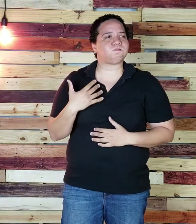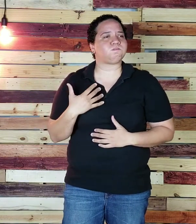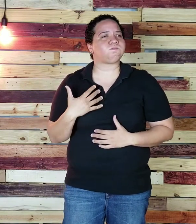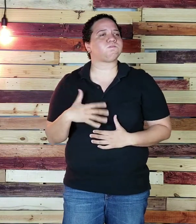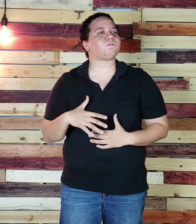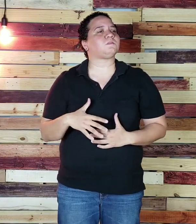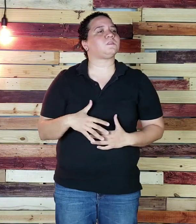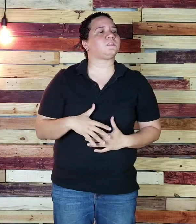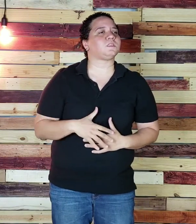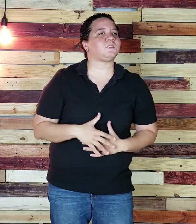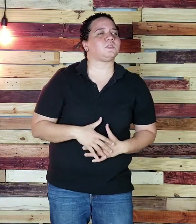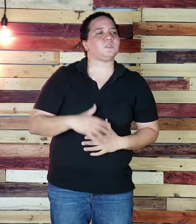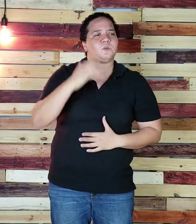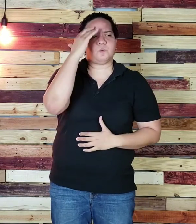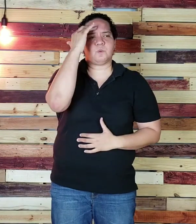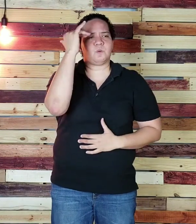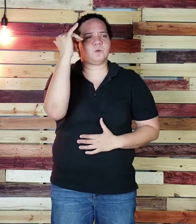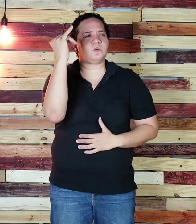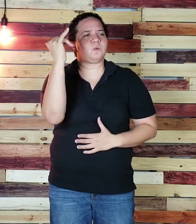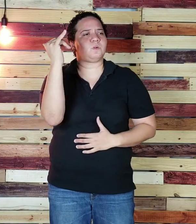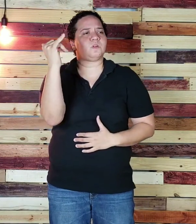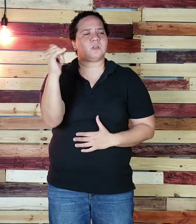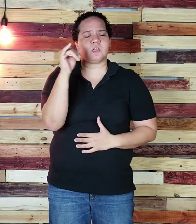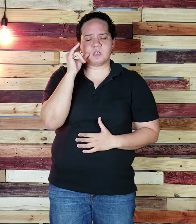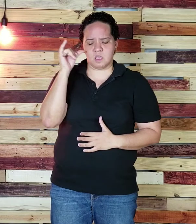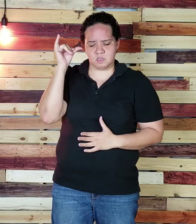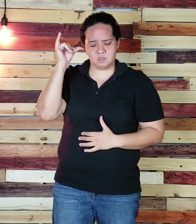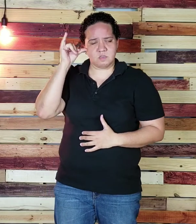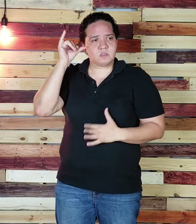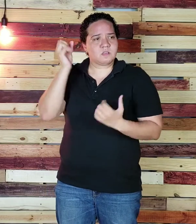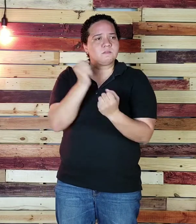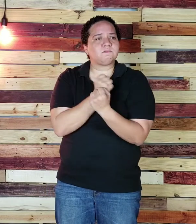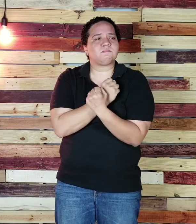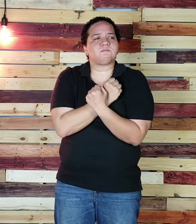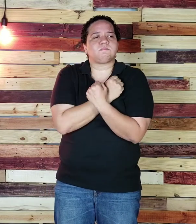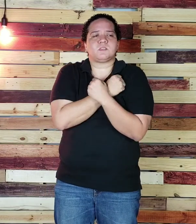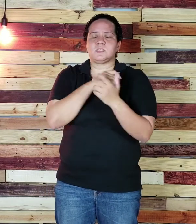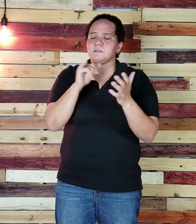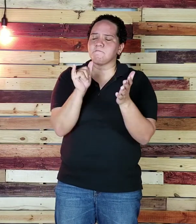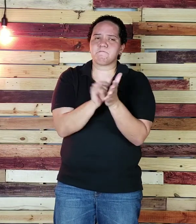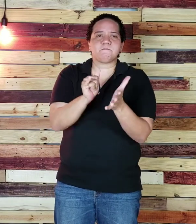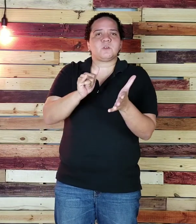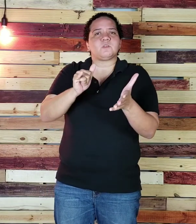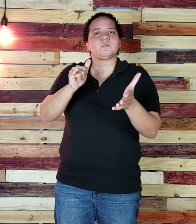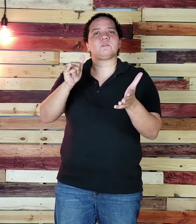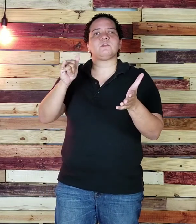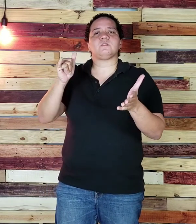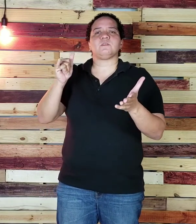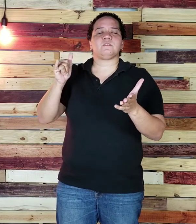Que aquel amor que ayer creer imposible